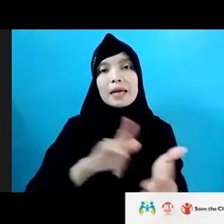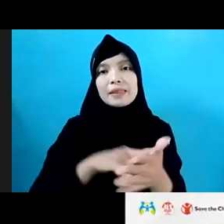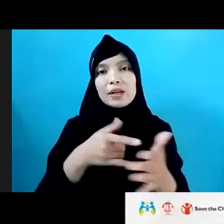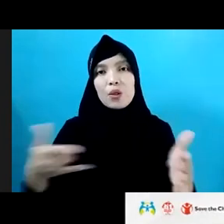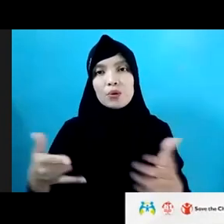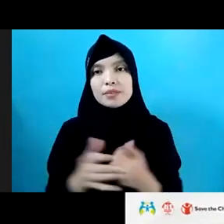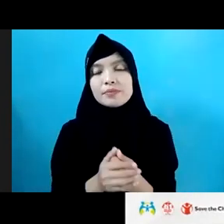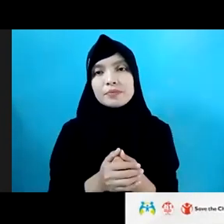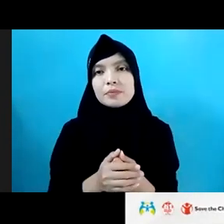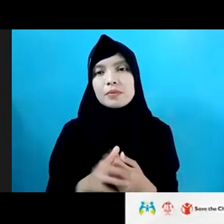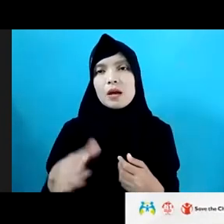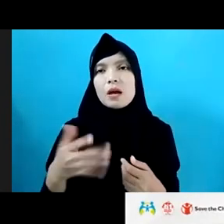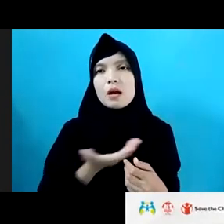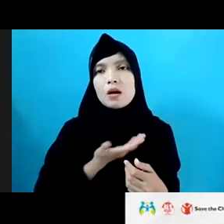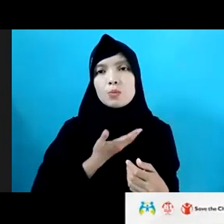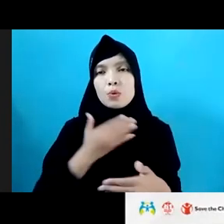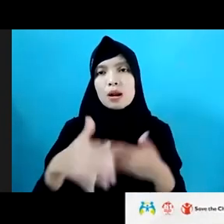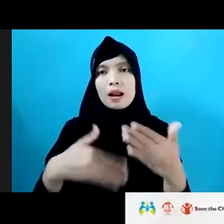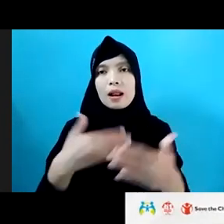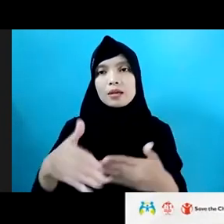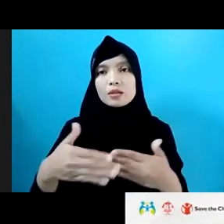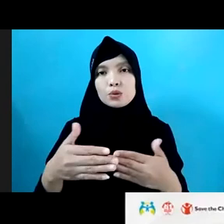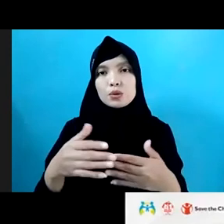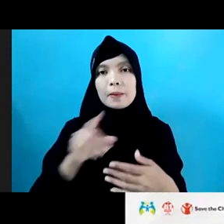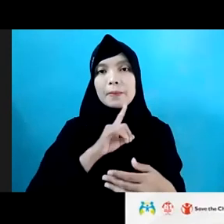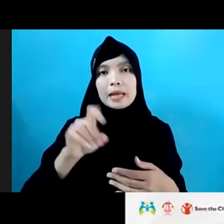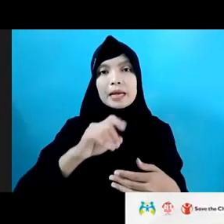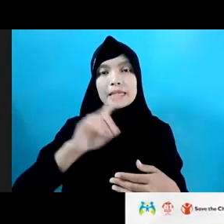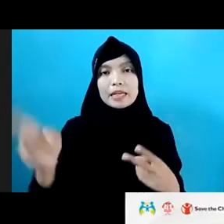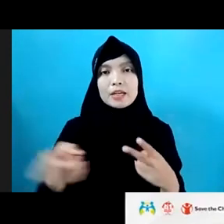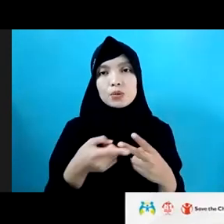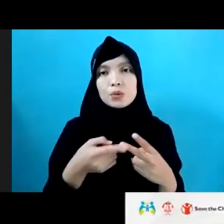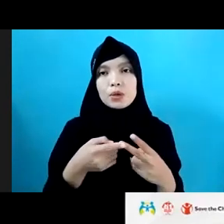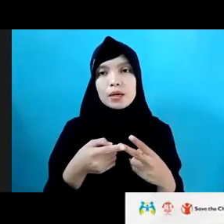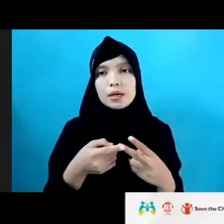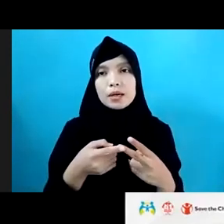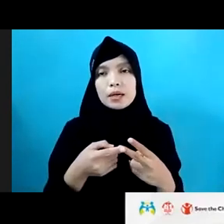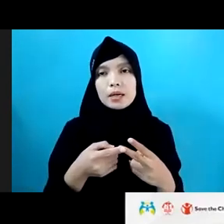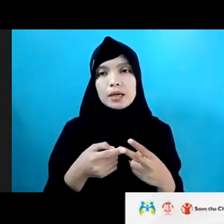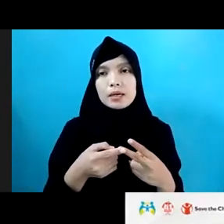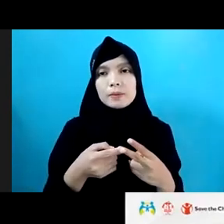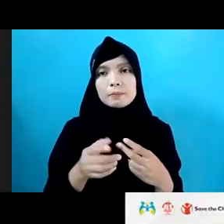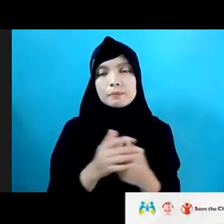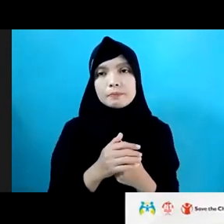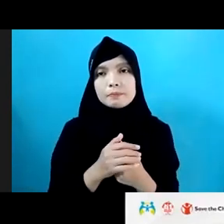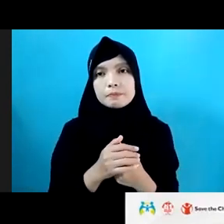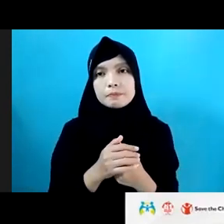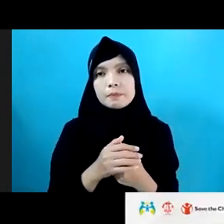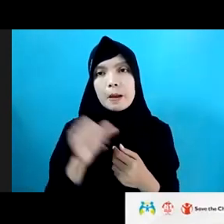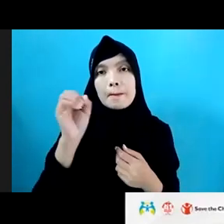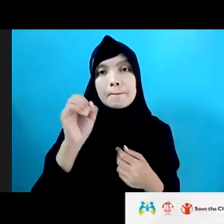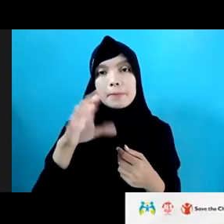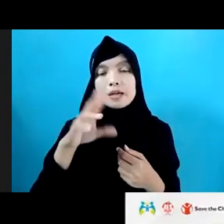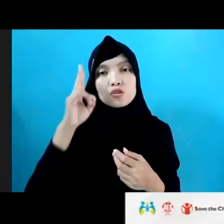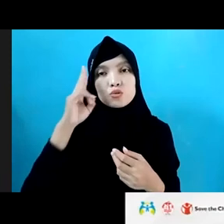Oke, saya akan lanjut dengan pertanyaan kedua. Saya rasa pertanyaan kedua ini juga masih ditujukan